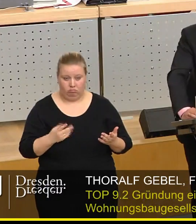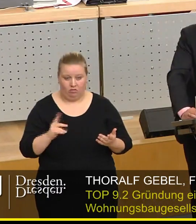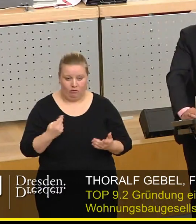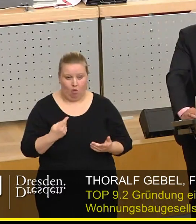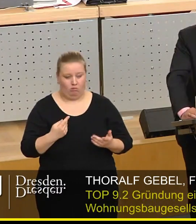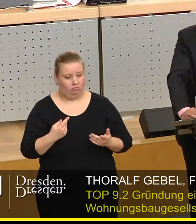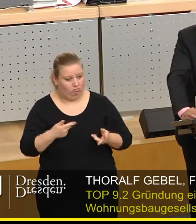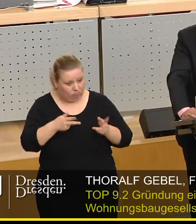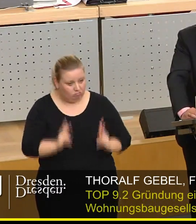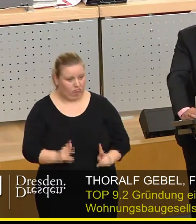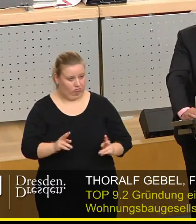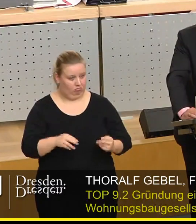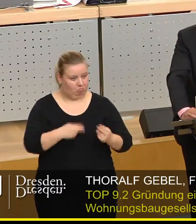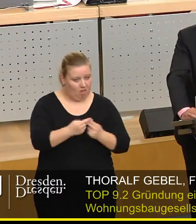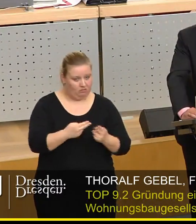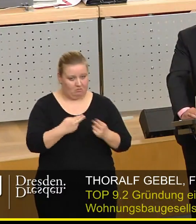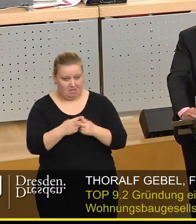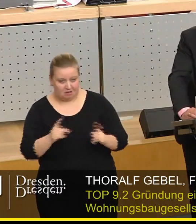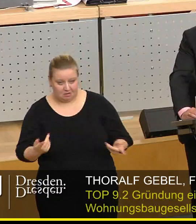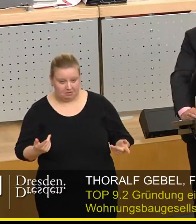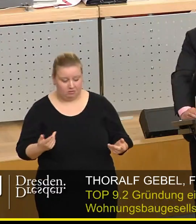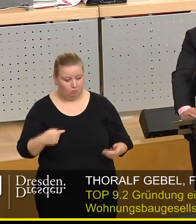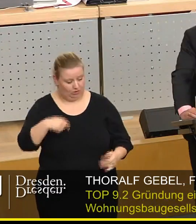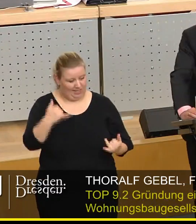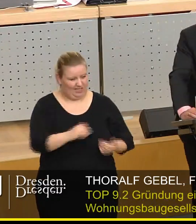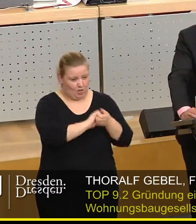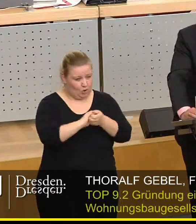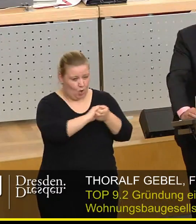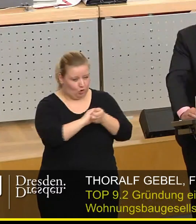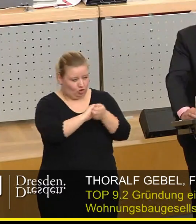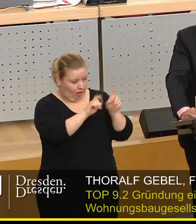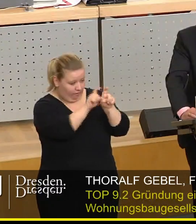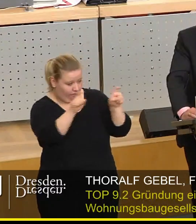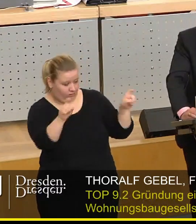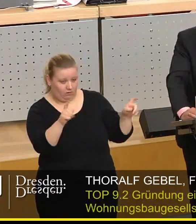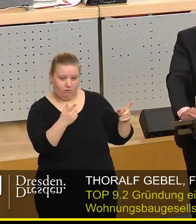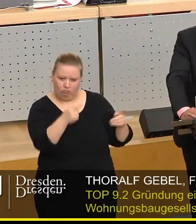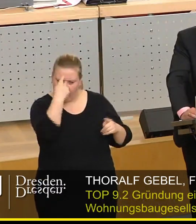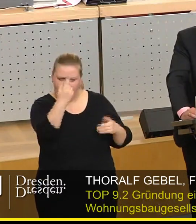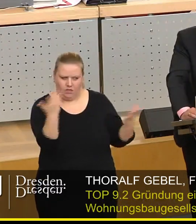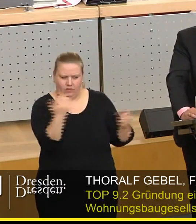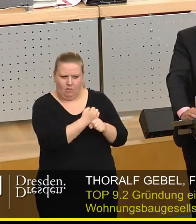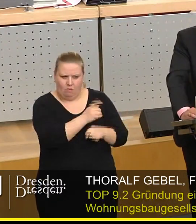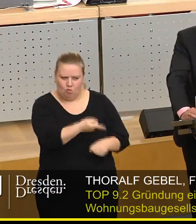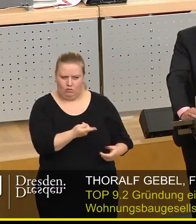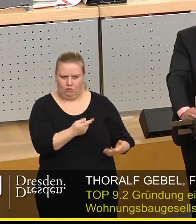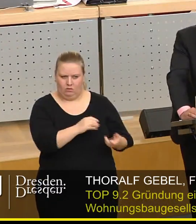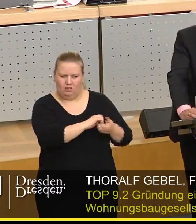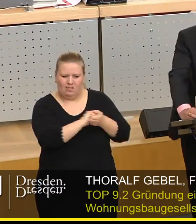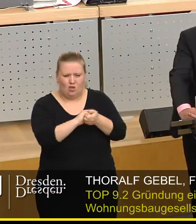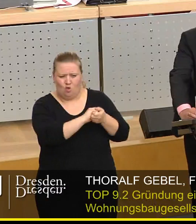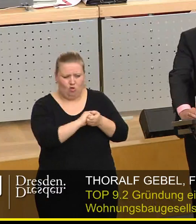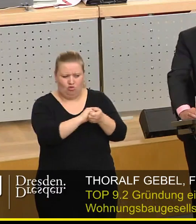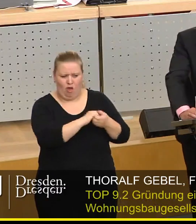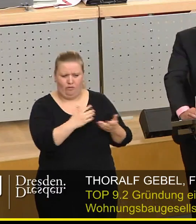wie realistisch ist das Ganze? Wenn wir aktuell die Genossenschaften sehen, die dann durchaus wissen, was sie tun, die Genossenschaften,